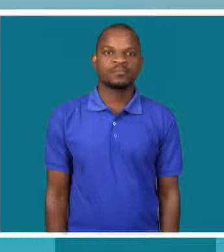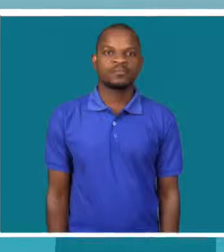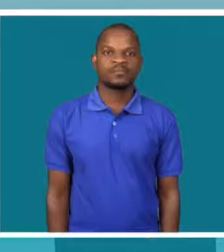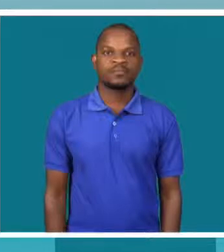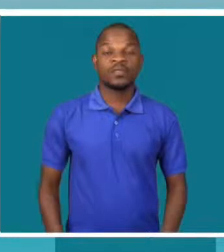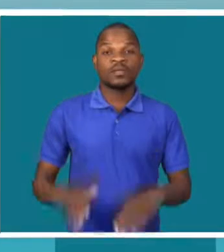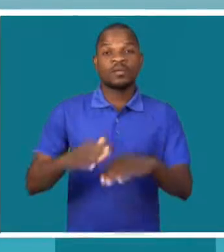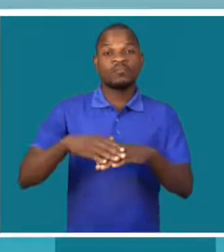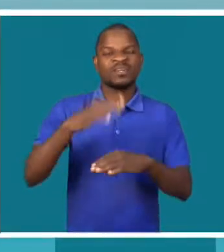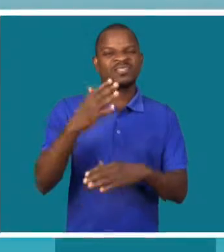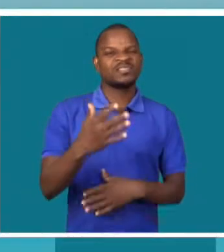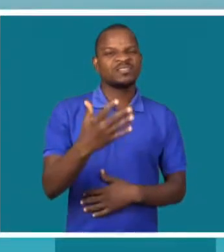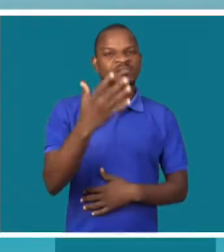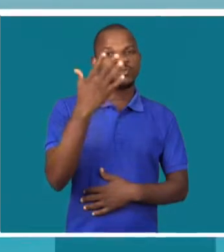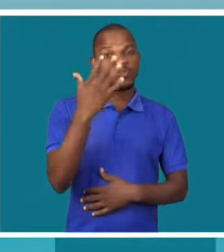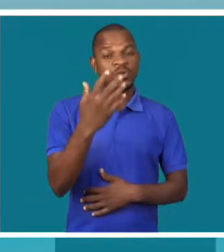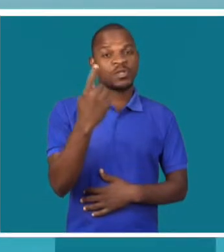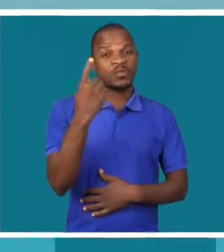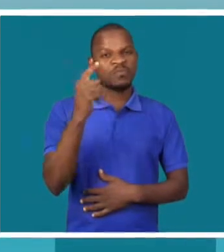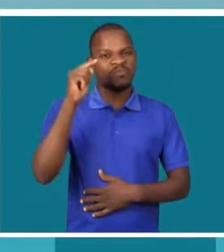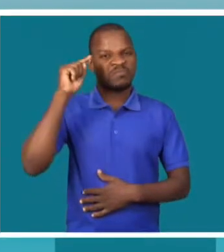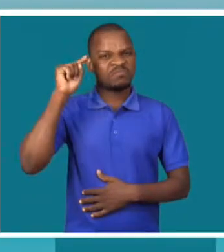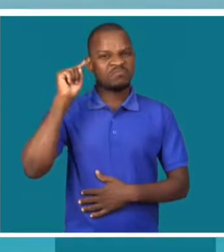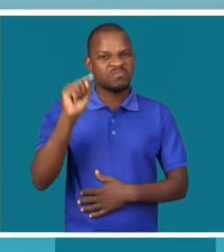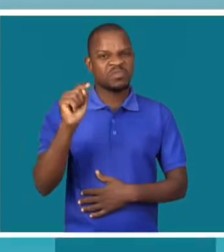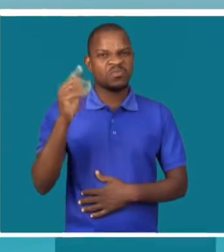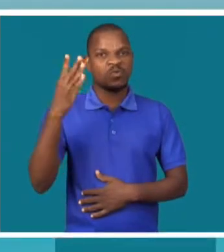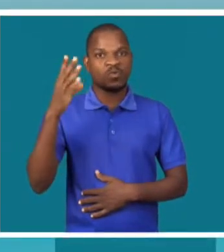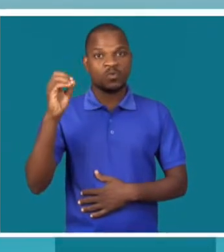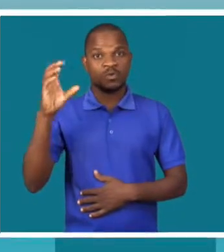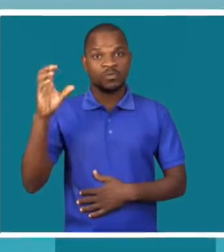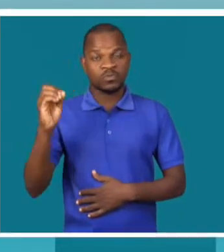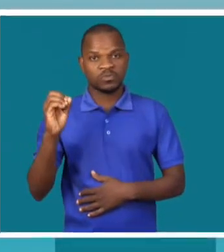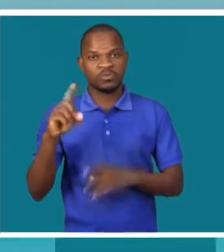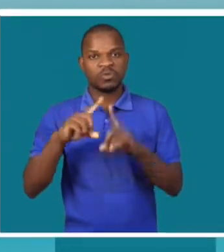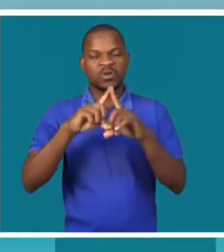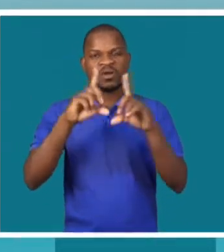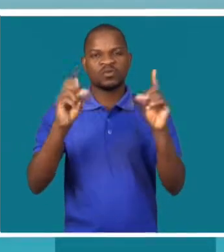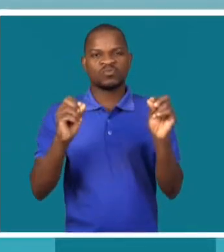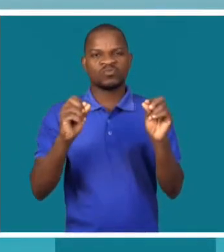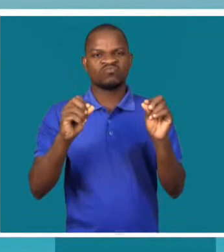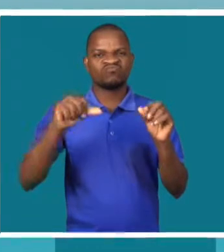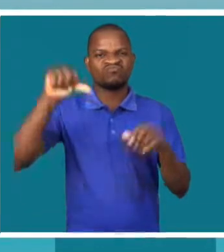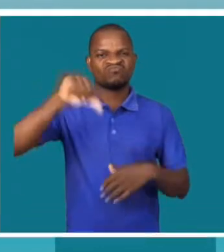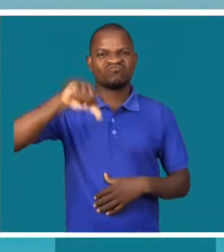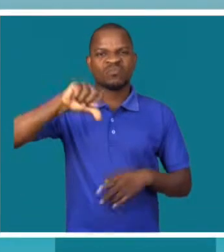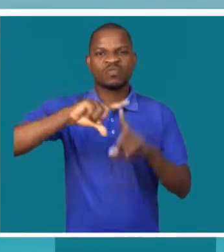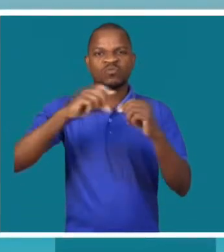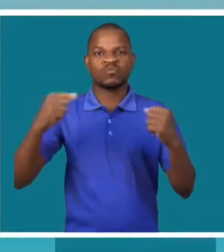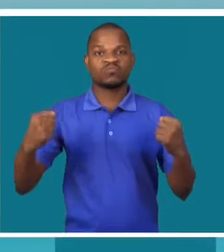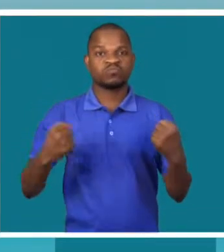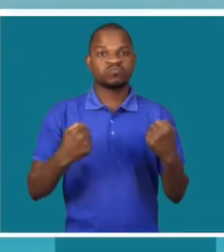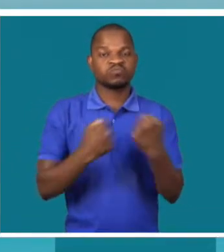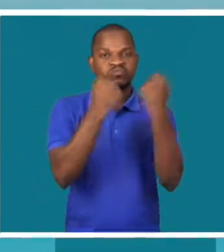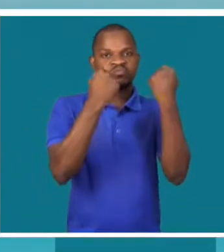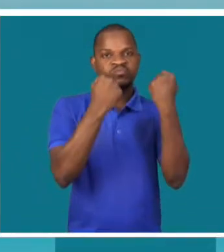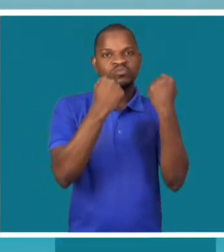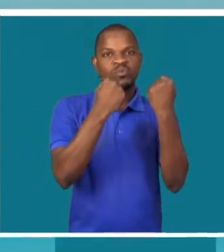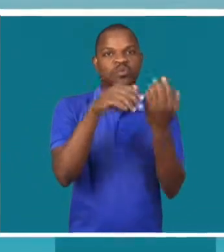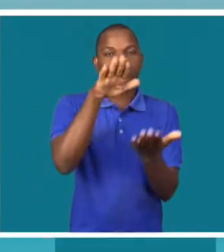Mais de 51.400 infrações relacionadas com segurança e saúde no trabalho foram